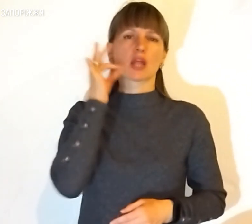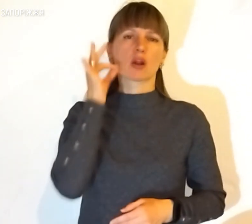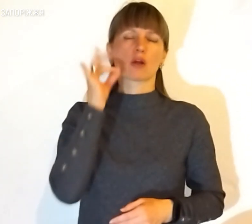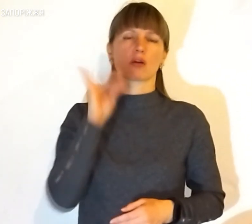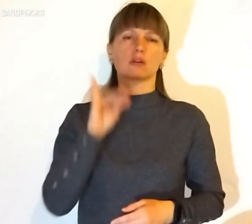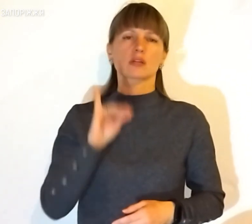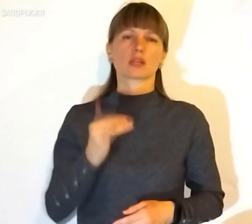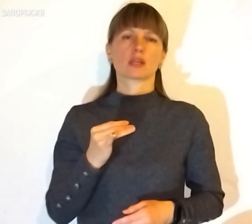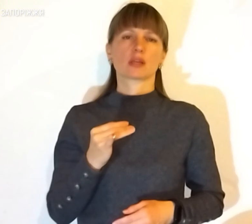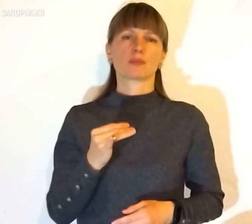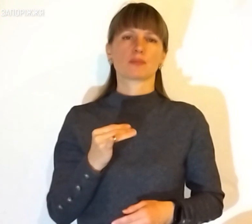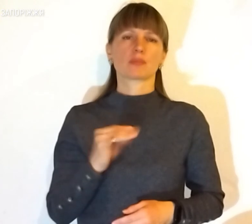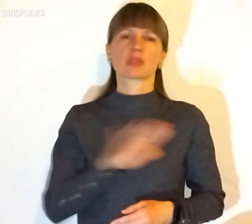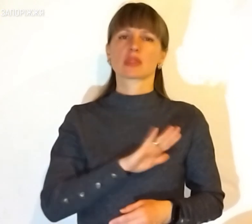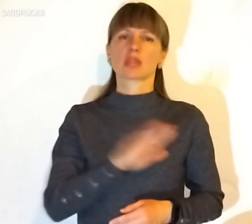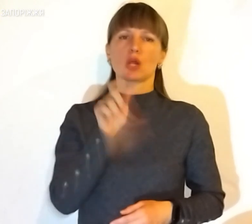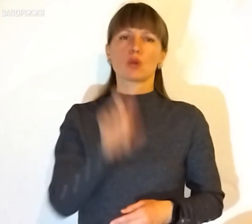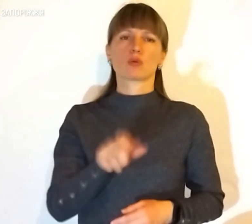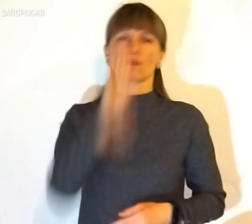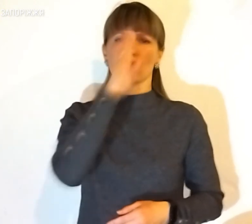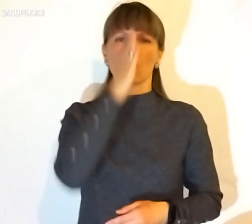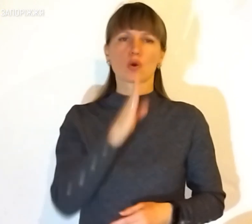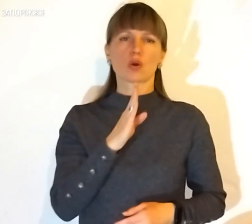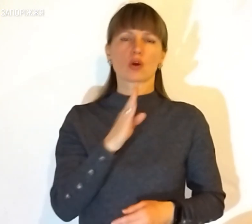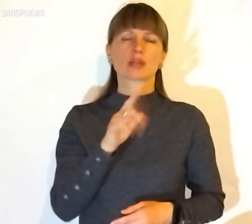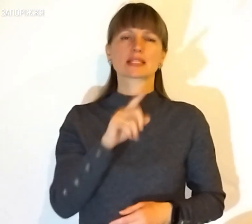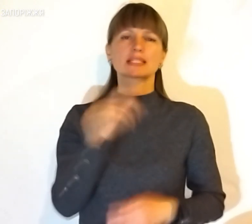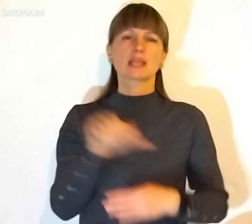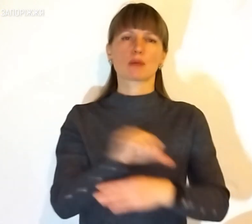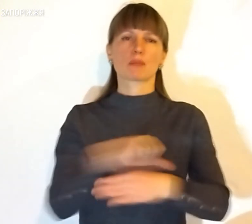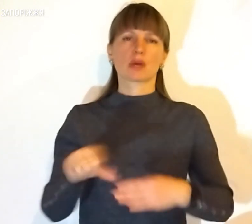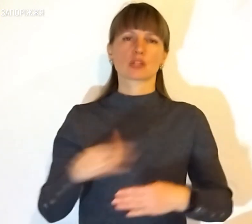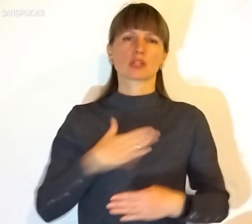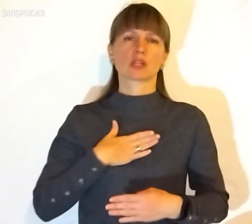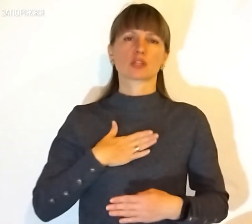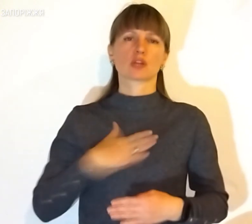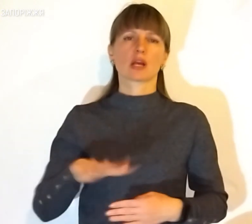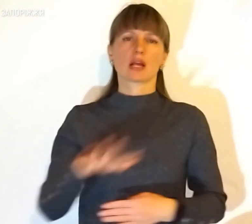безнелюдяного ворога за межі нашої країни.